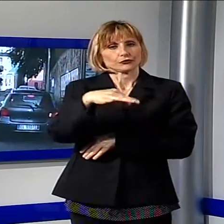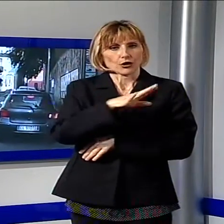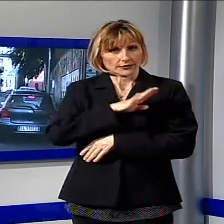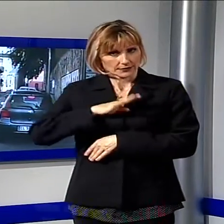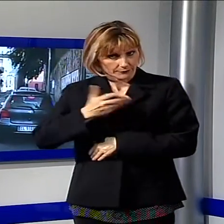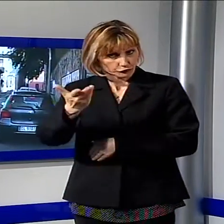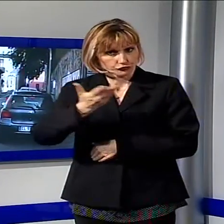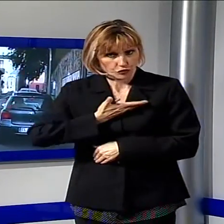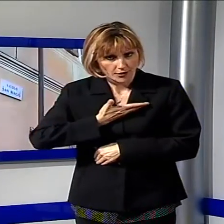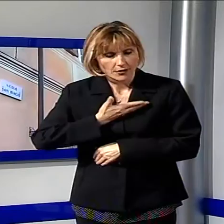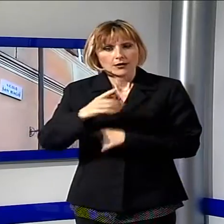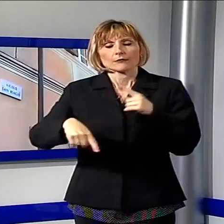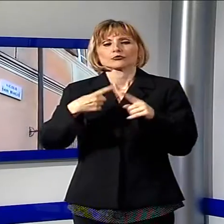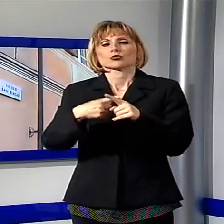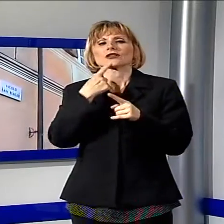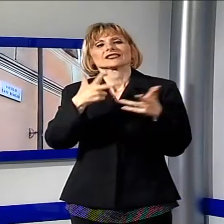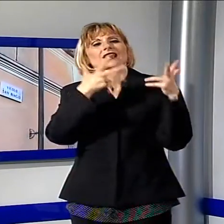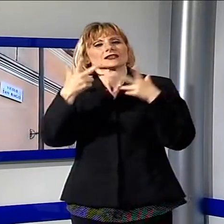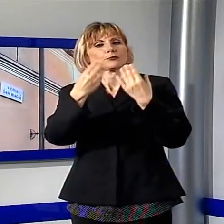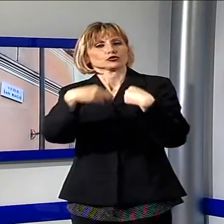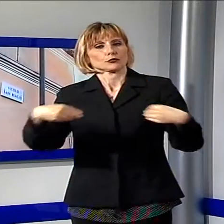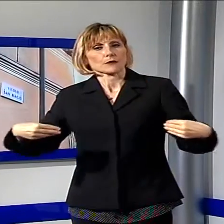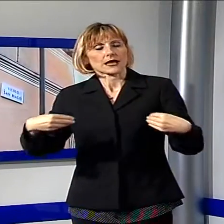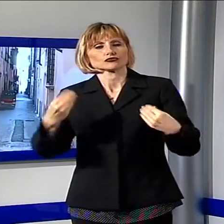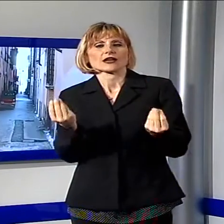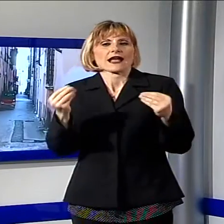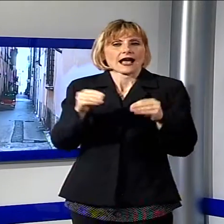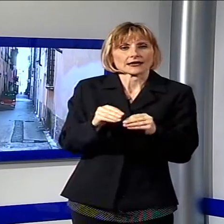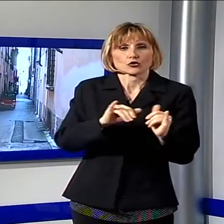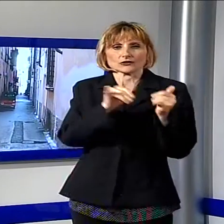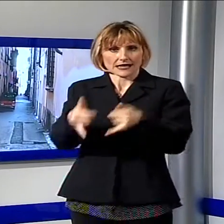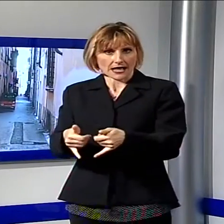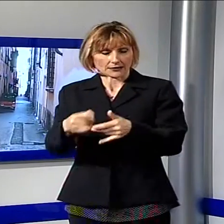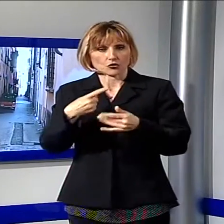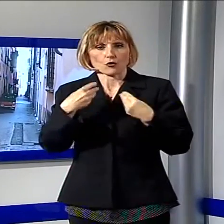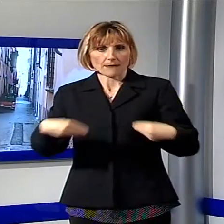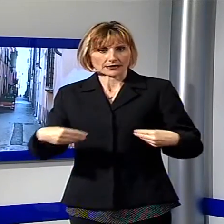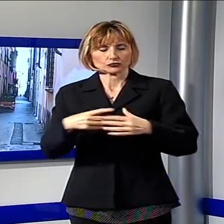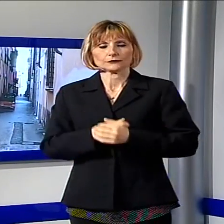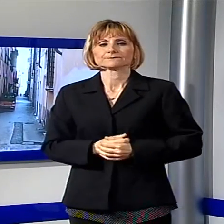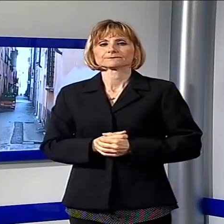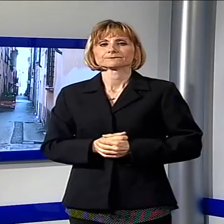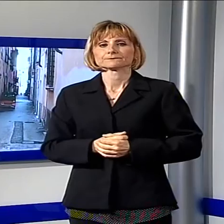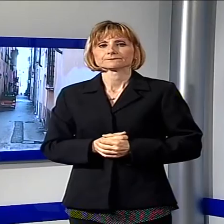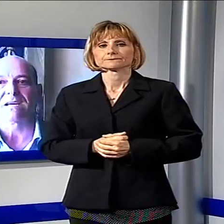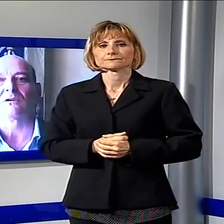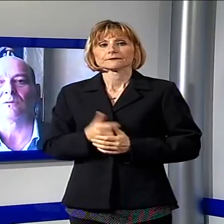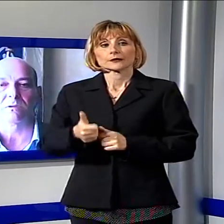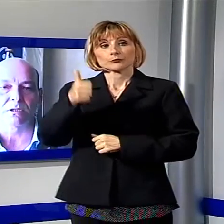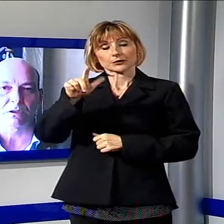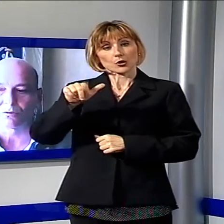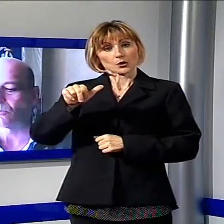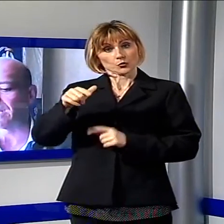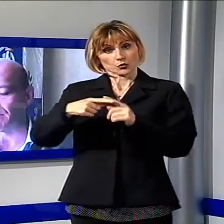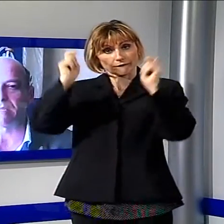portatori di handicap e ai fornitori delle attività commerciali per carico e scarico di merci. I primi di luglio inizieranno